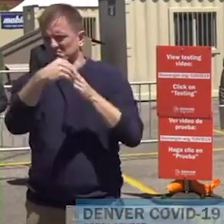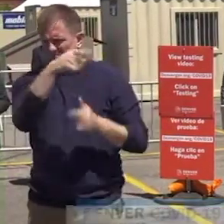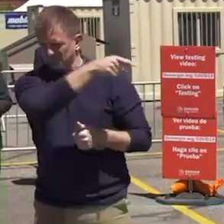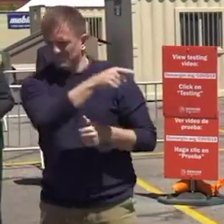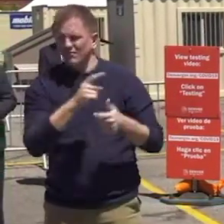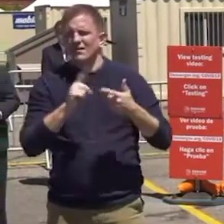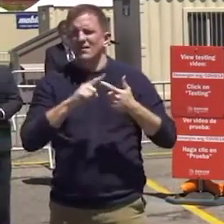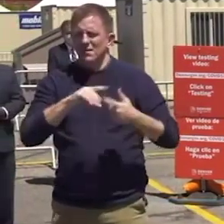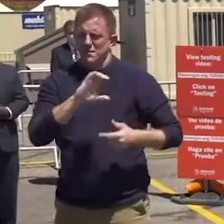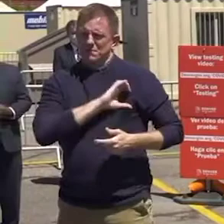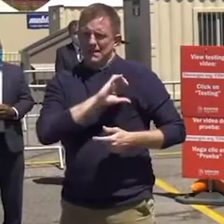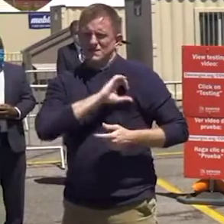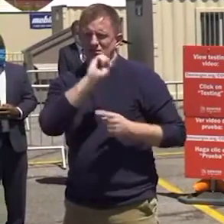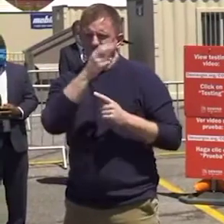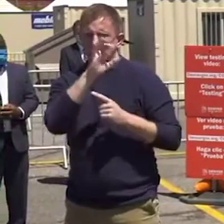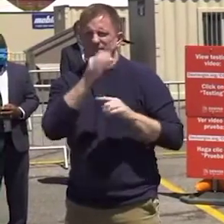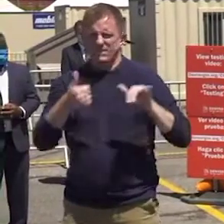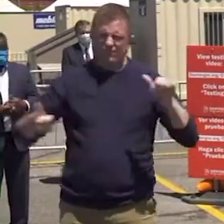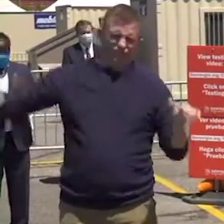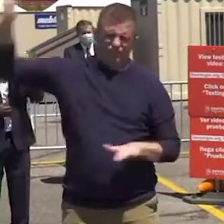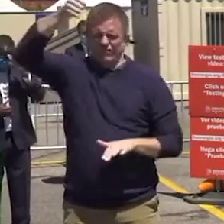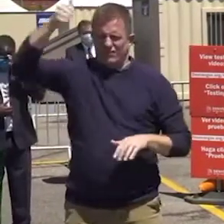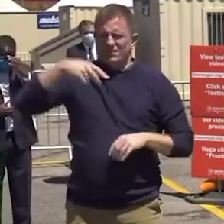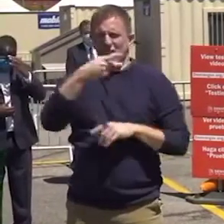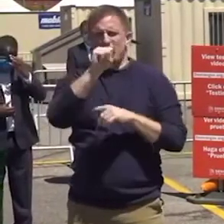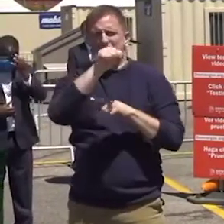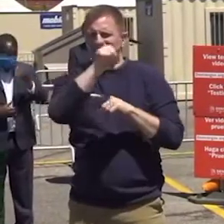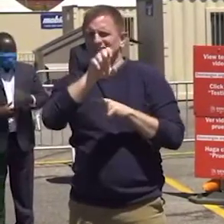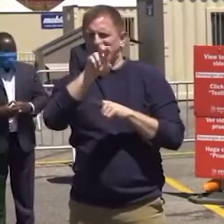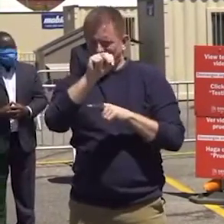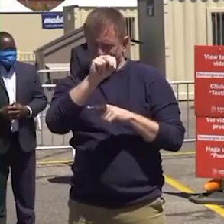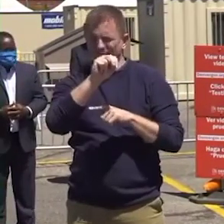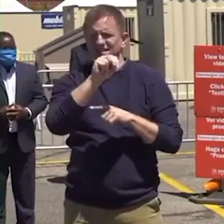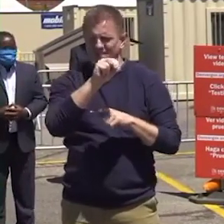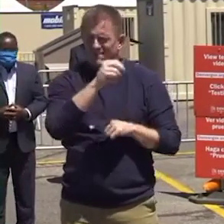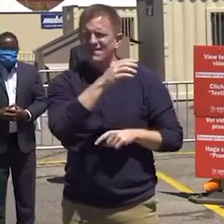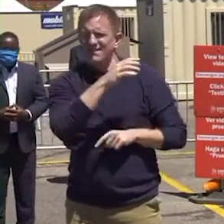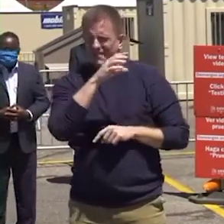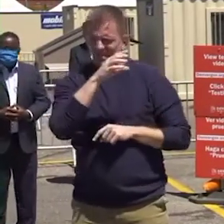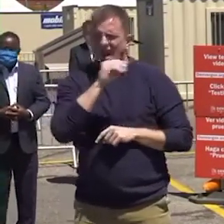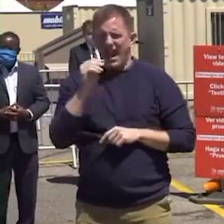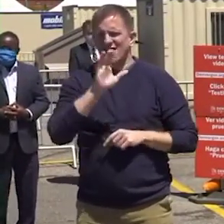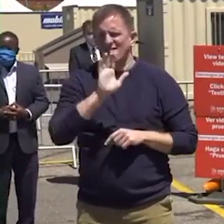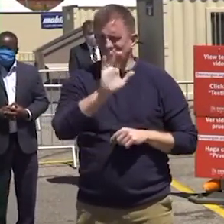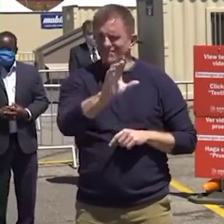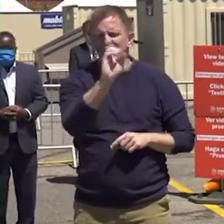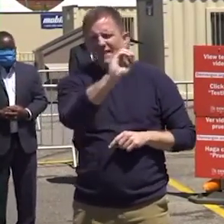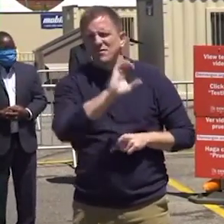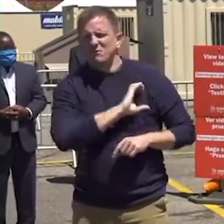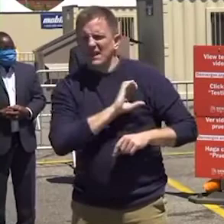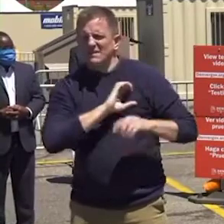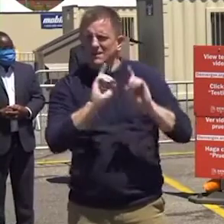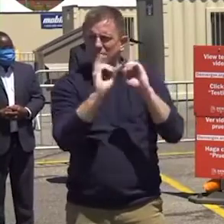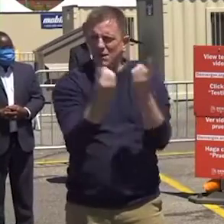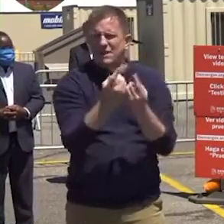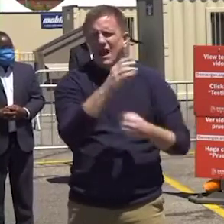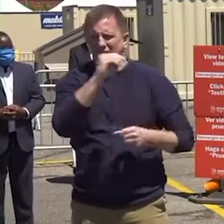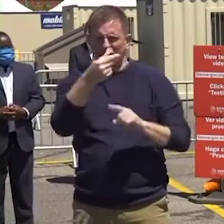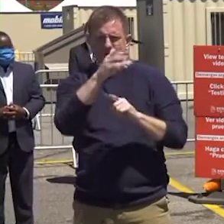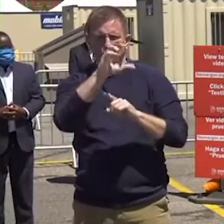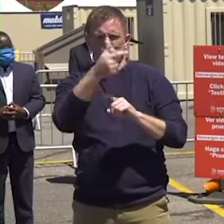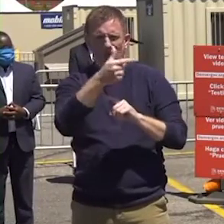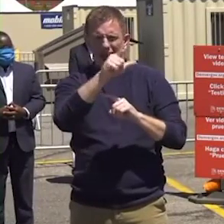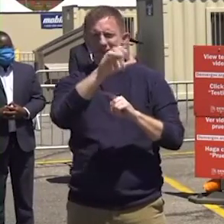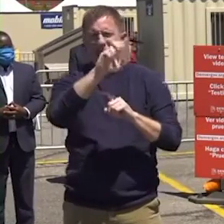policía de Denver y también al personal en nuestro laboratorio estatal y a sus departamentos. Dave